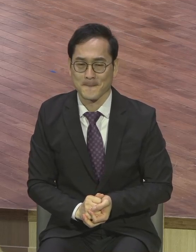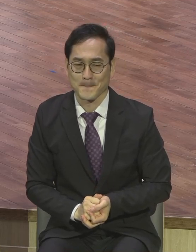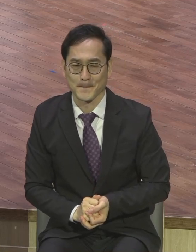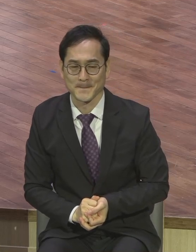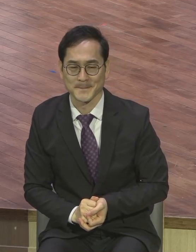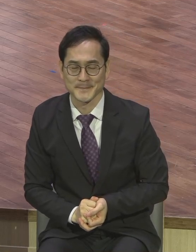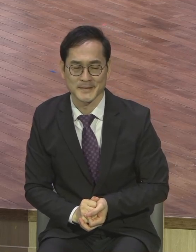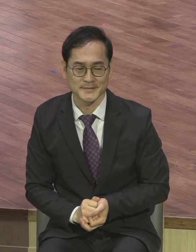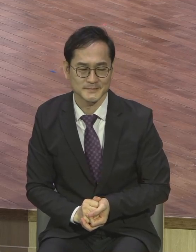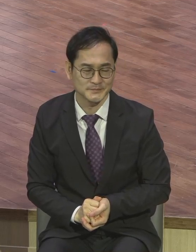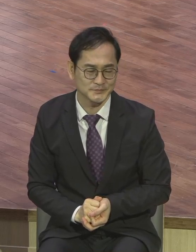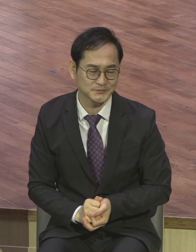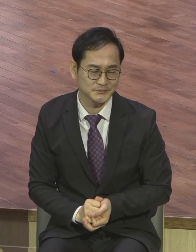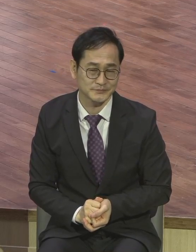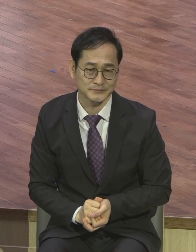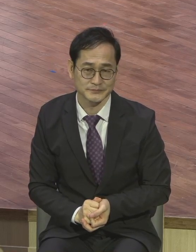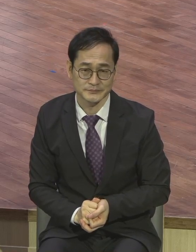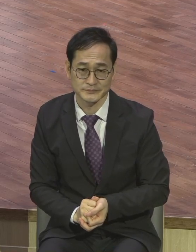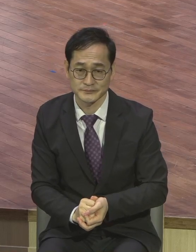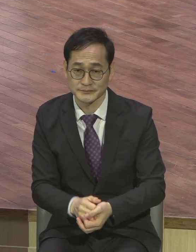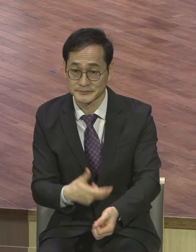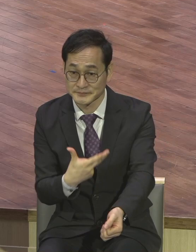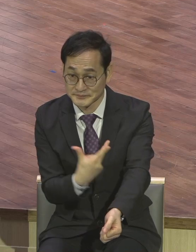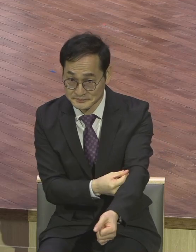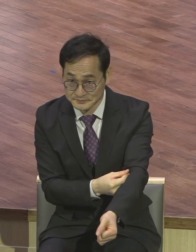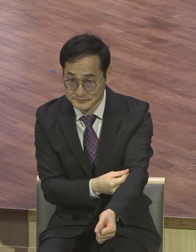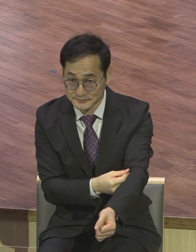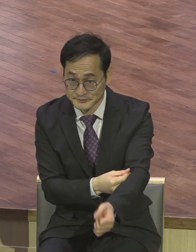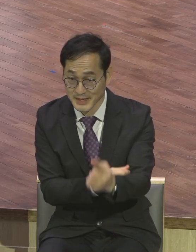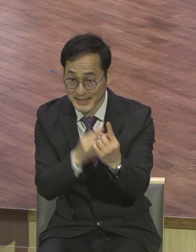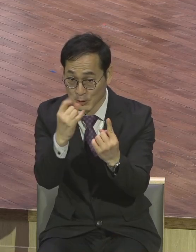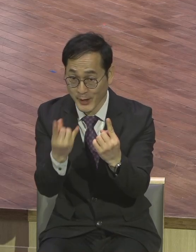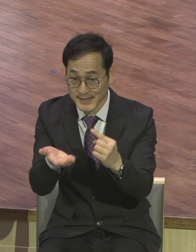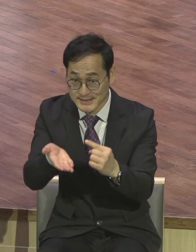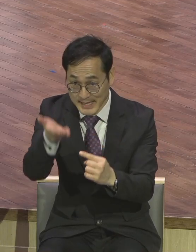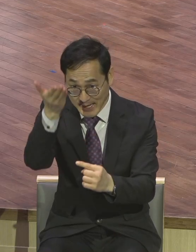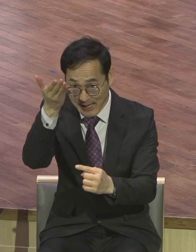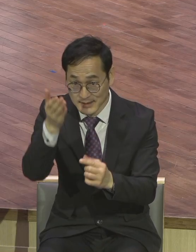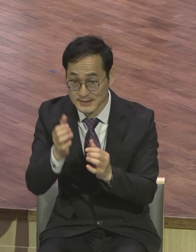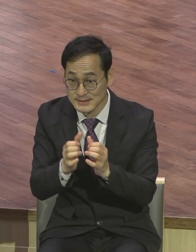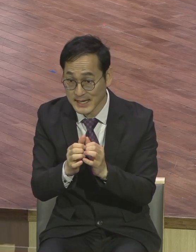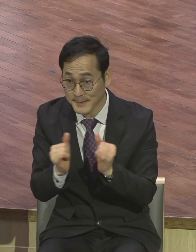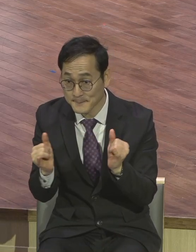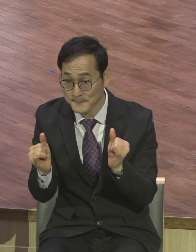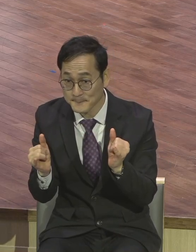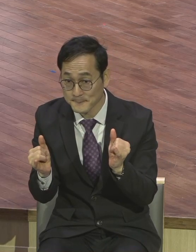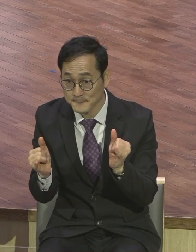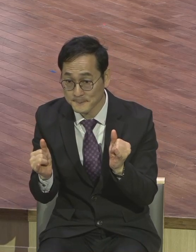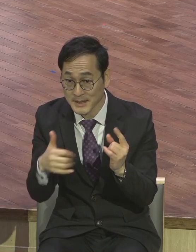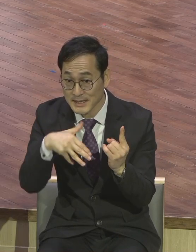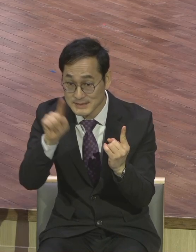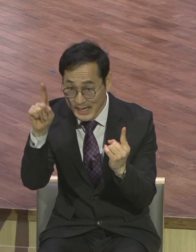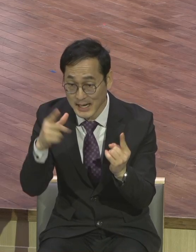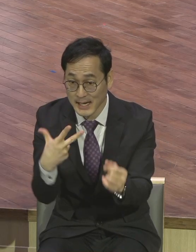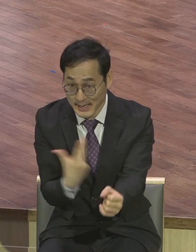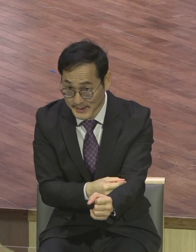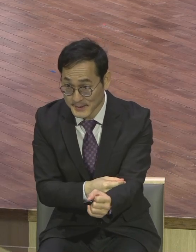이제 백신을 한 번 이상 받은 분들 다 받았죠. 한 번 이상은 다 했으니까 이제는